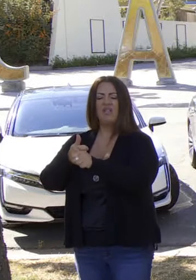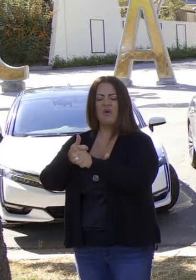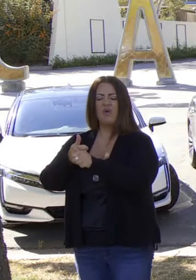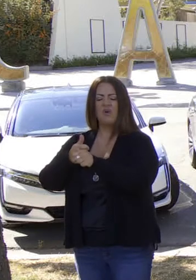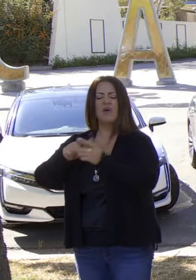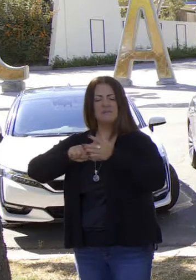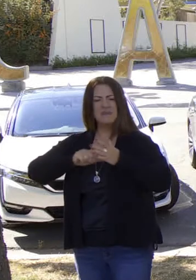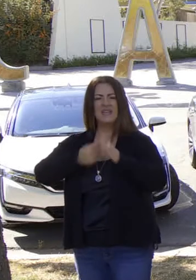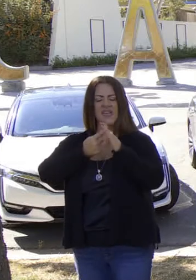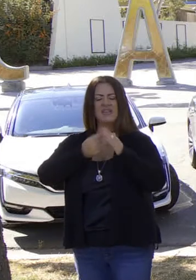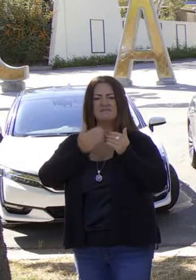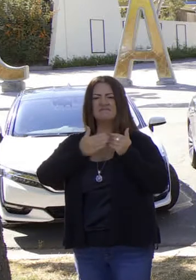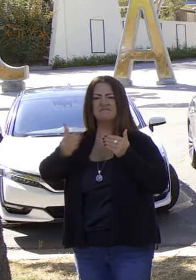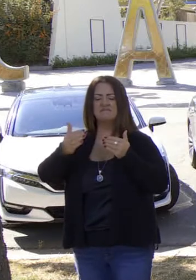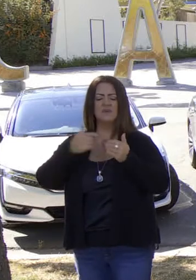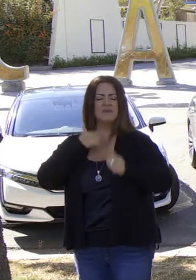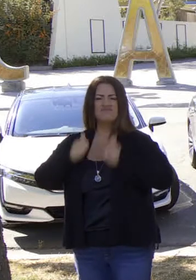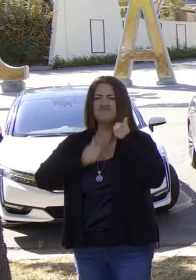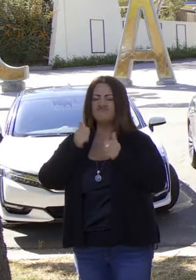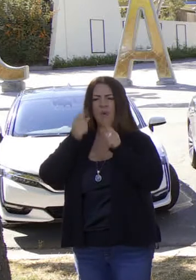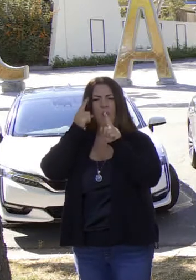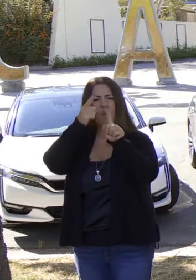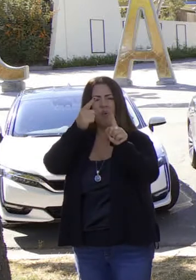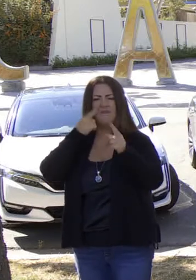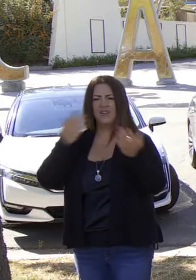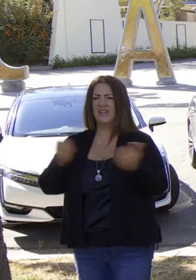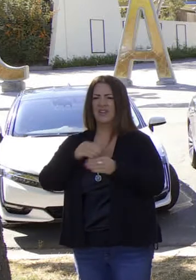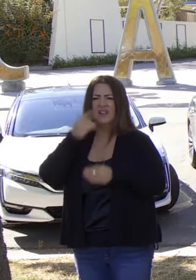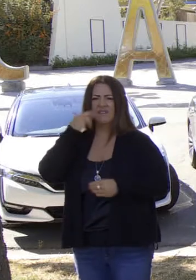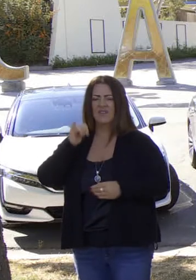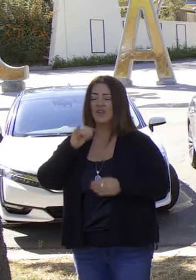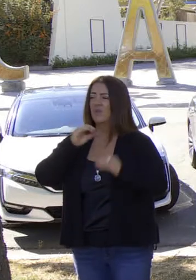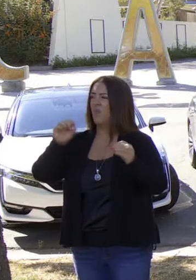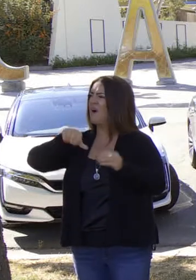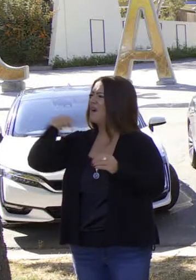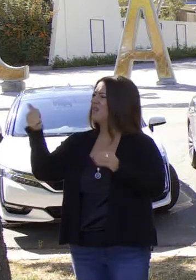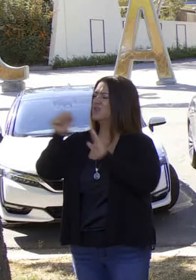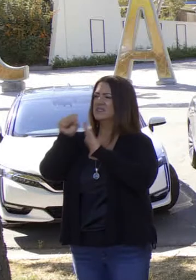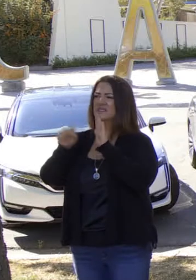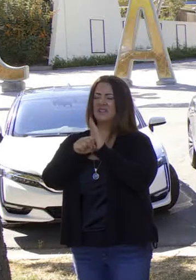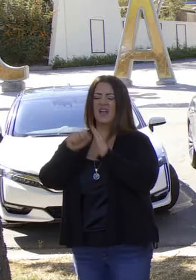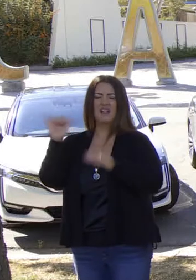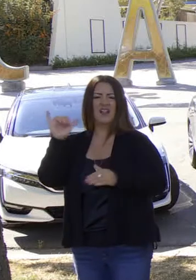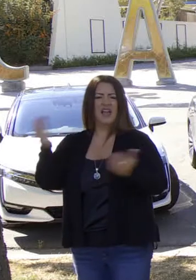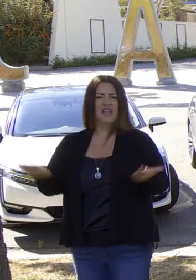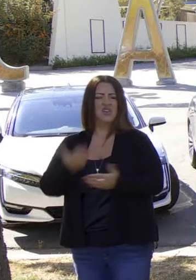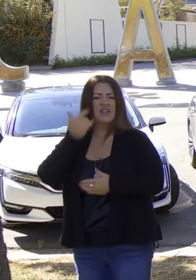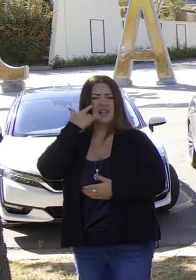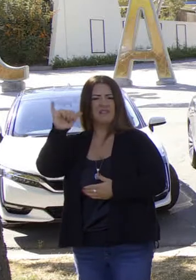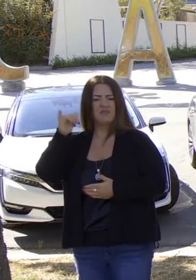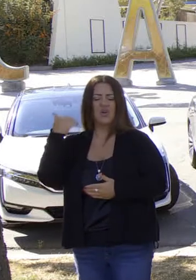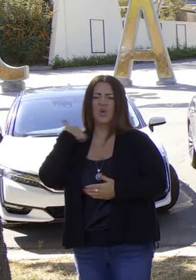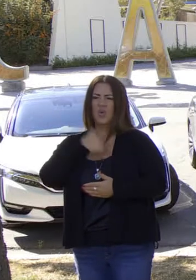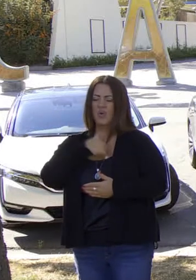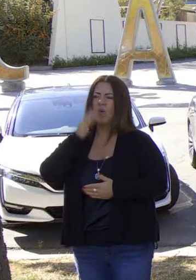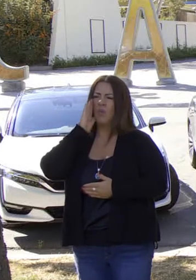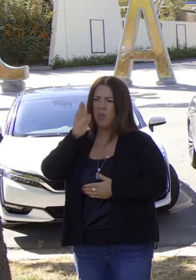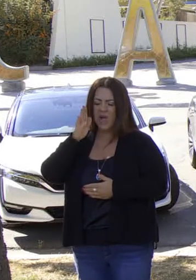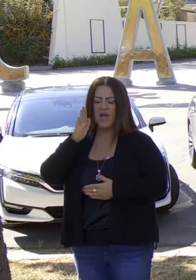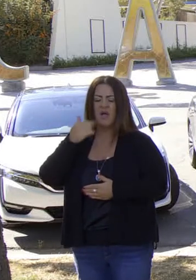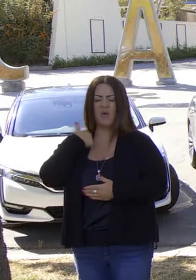ideales y objetivos en el estado de California. No conozco de ningún otro estado en el país que haya sido tan franco y